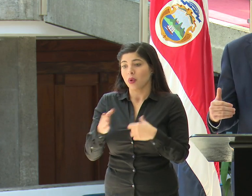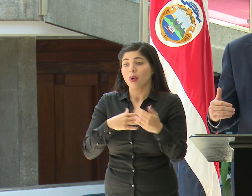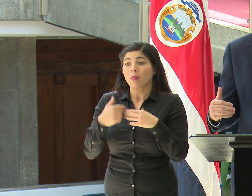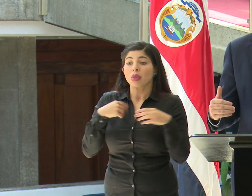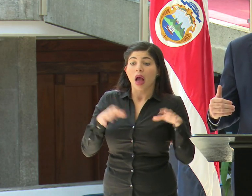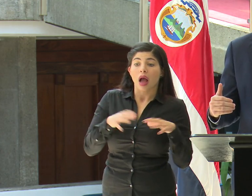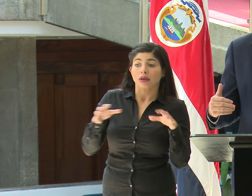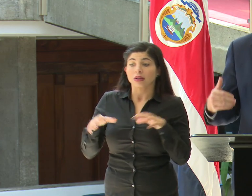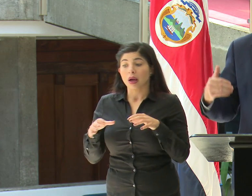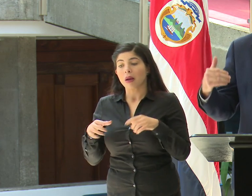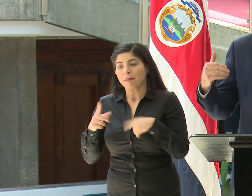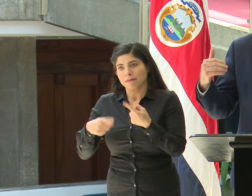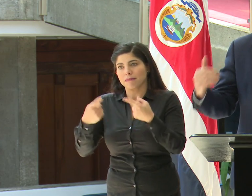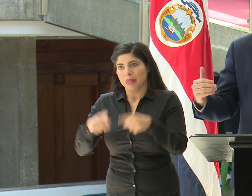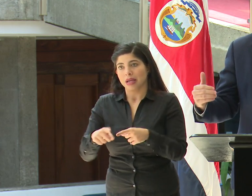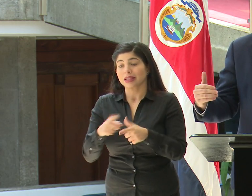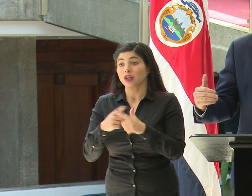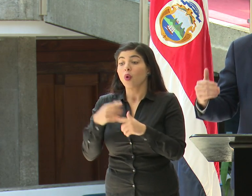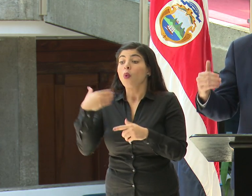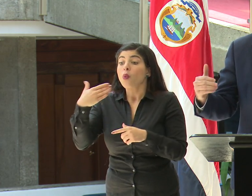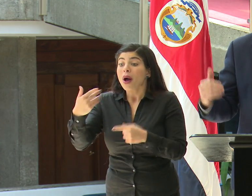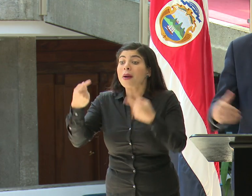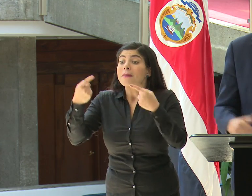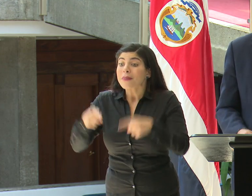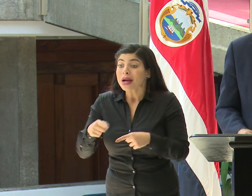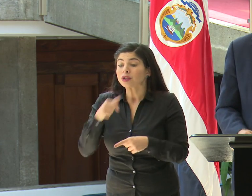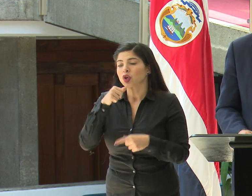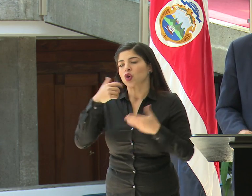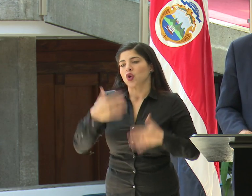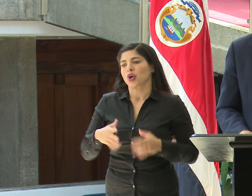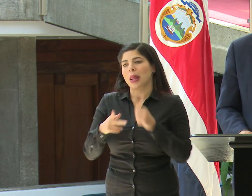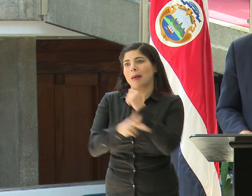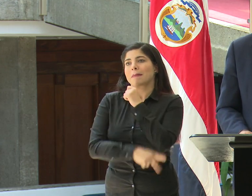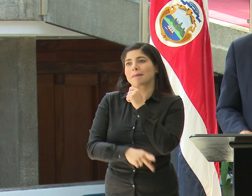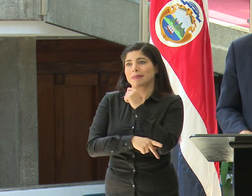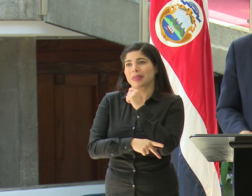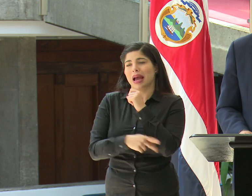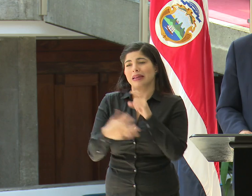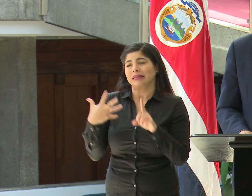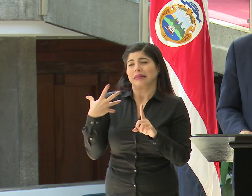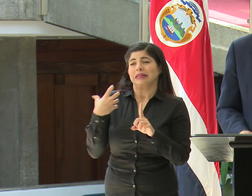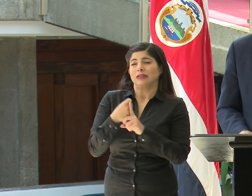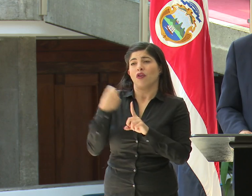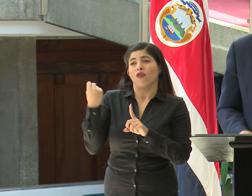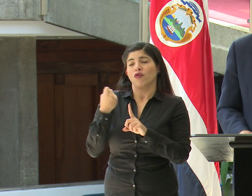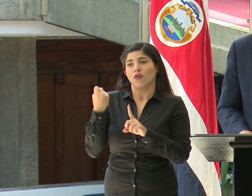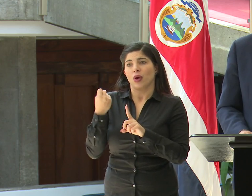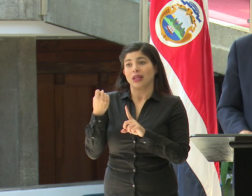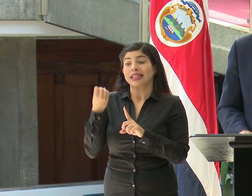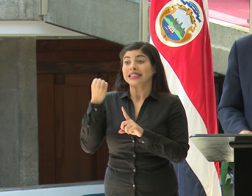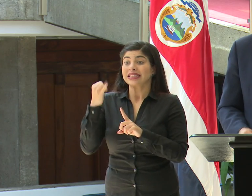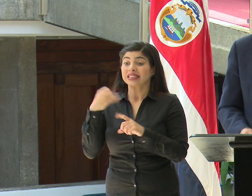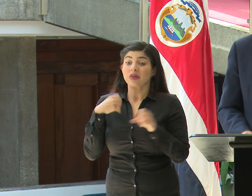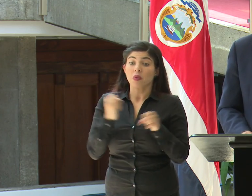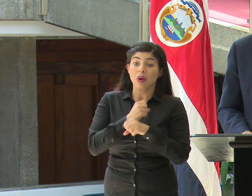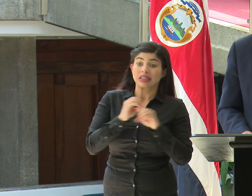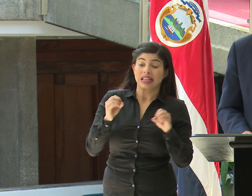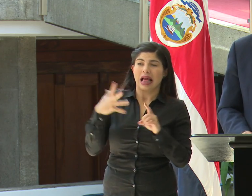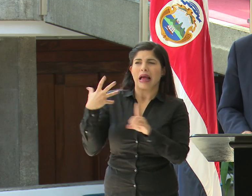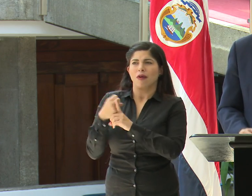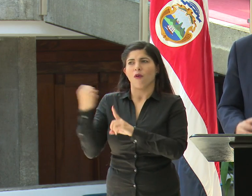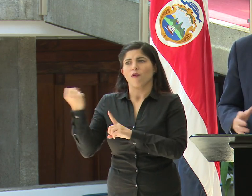país, no sufra tantas secuelas de las que sufriríamos si no hacemos nada.